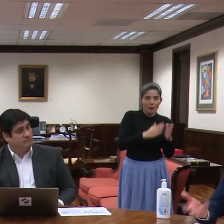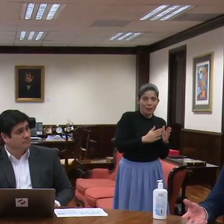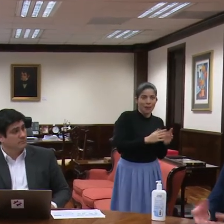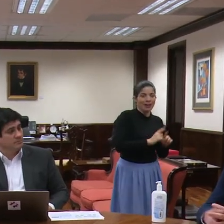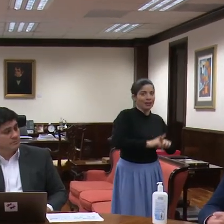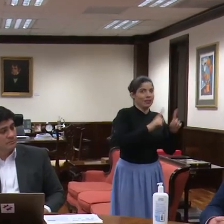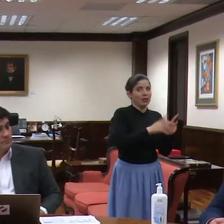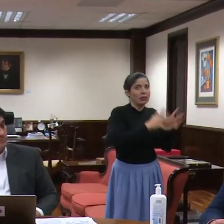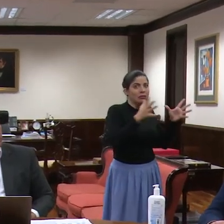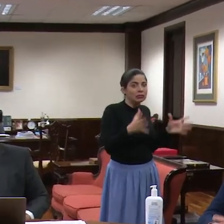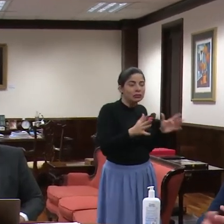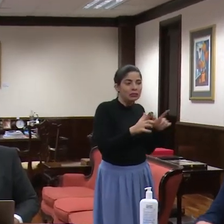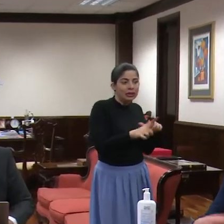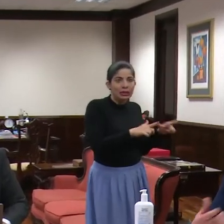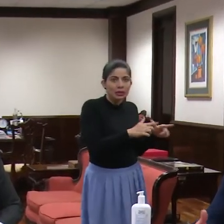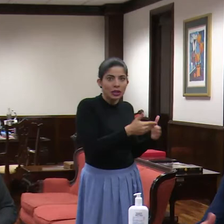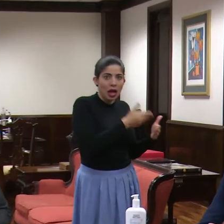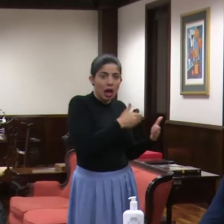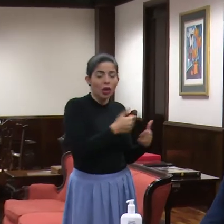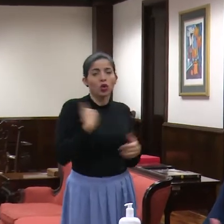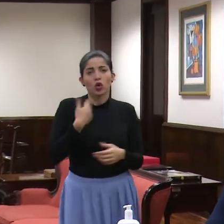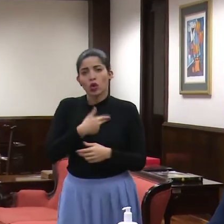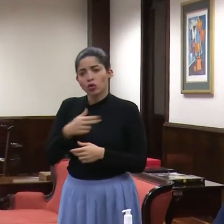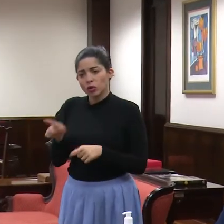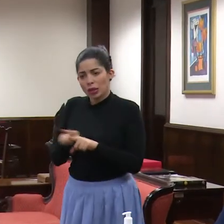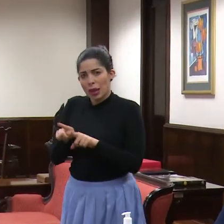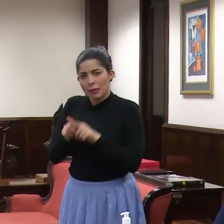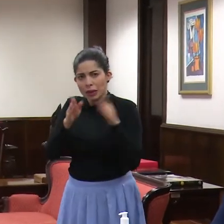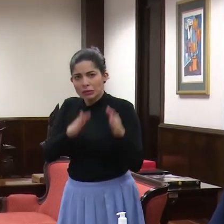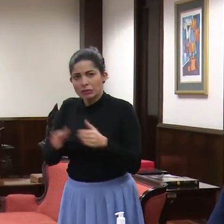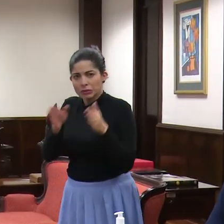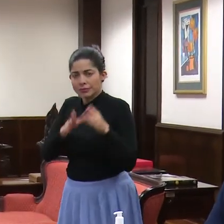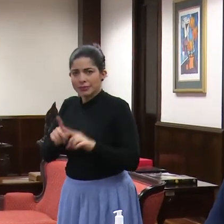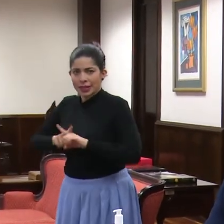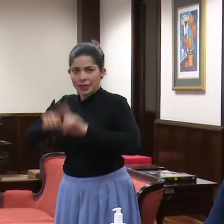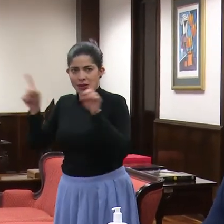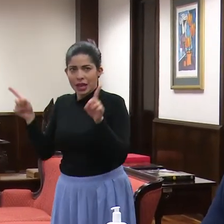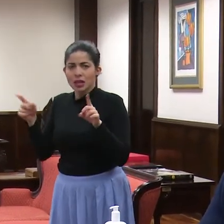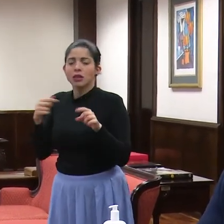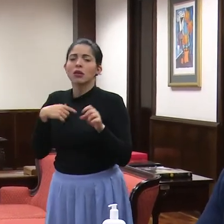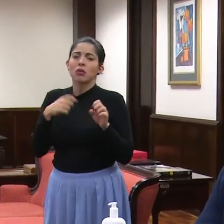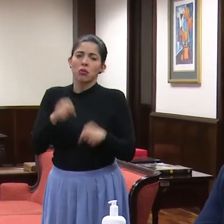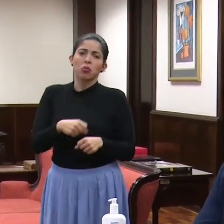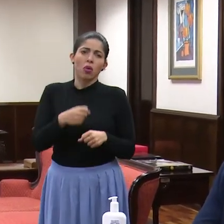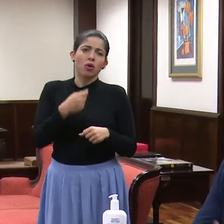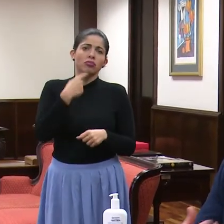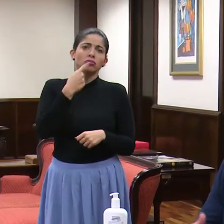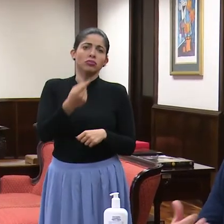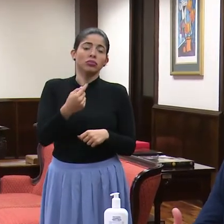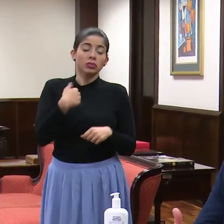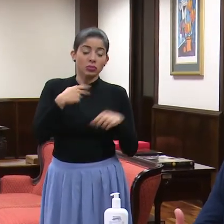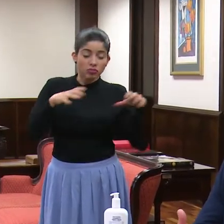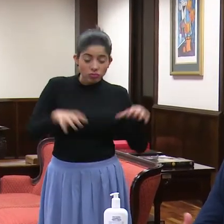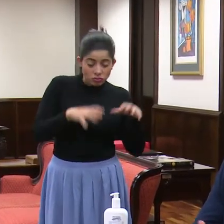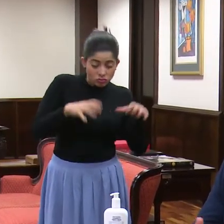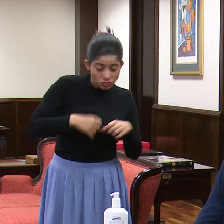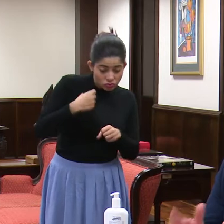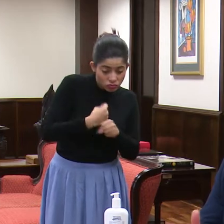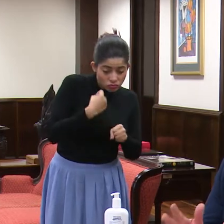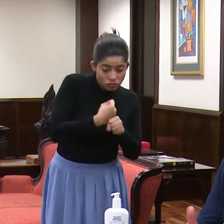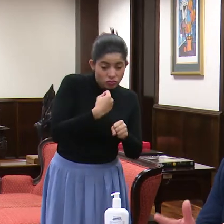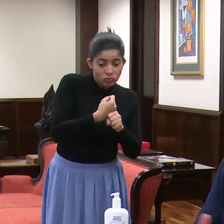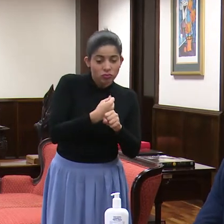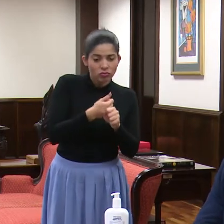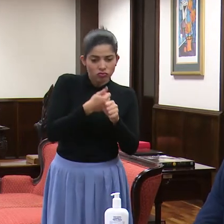excepcionales, nosotros hemos tomado previsiones excepcionales, pudiésemos decir que las acciones que estamos tomando